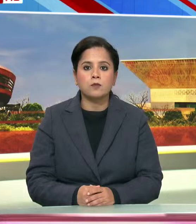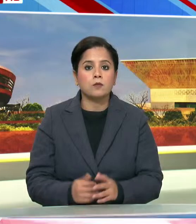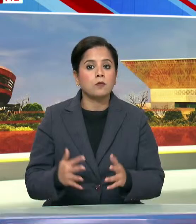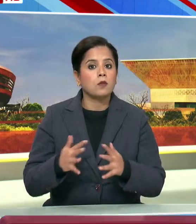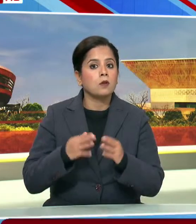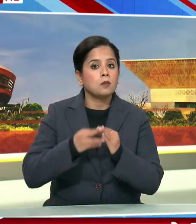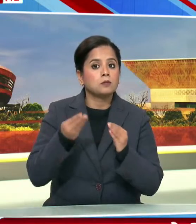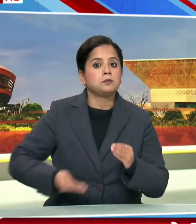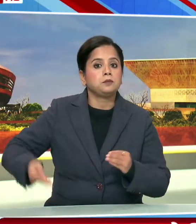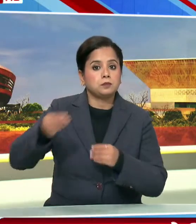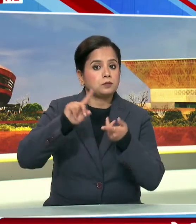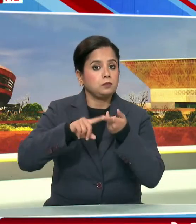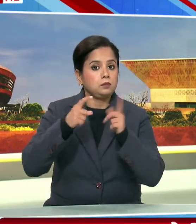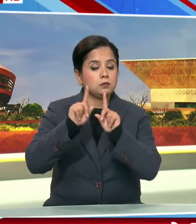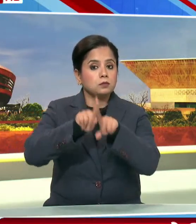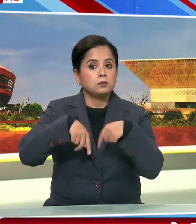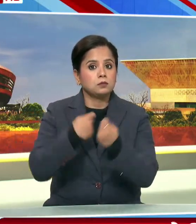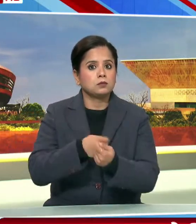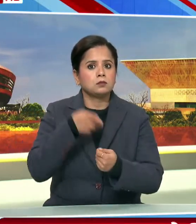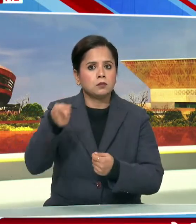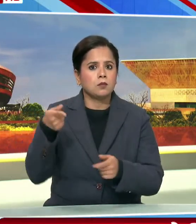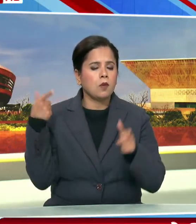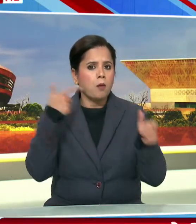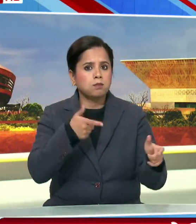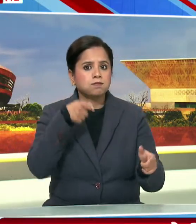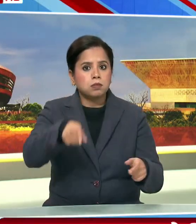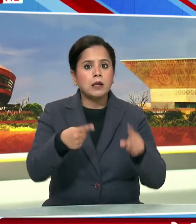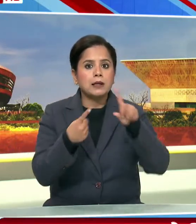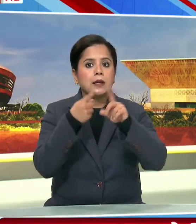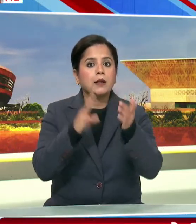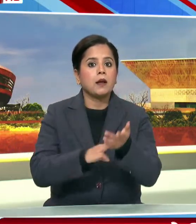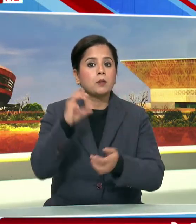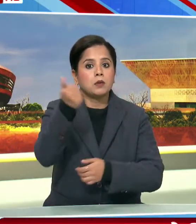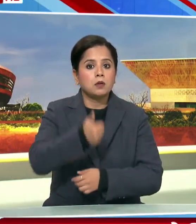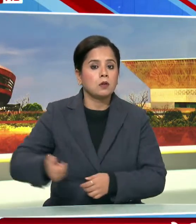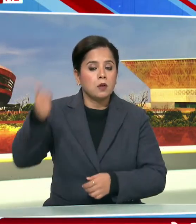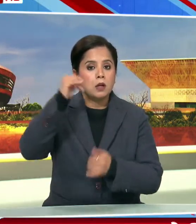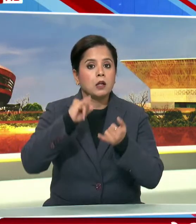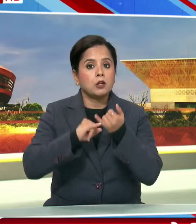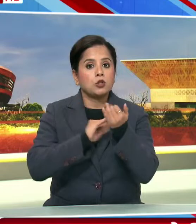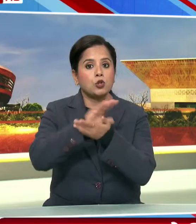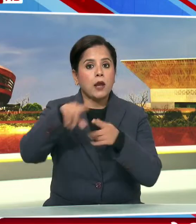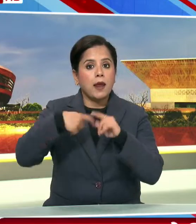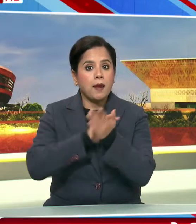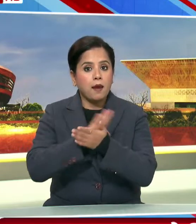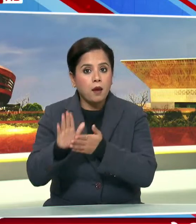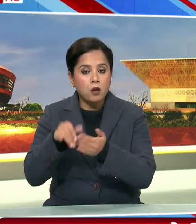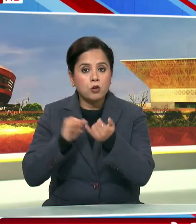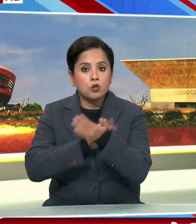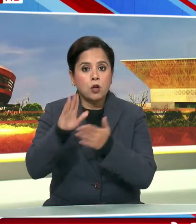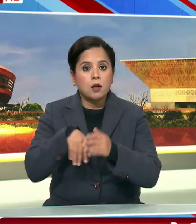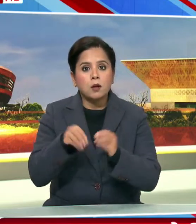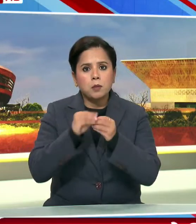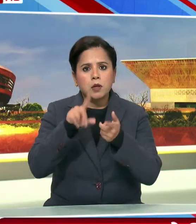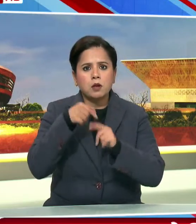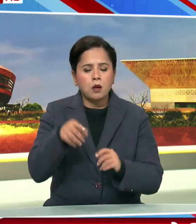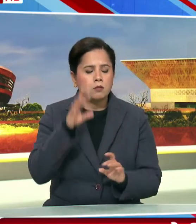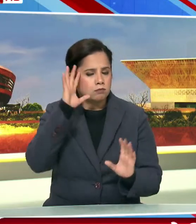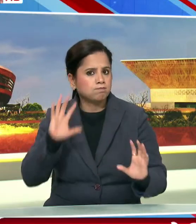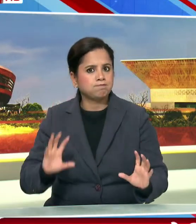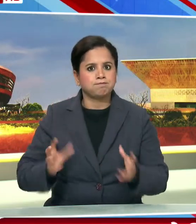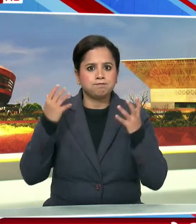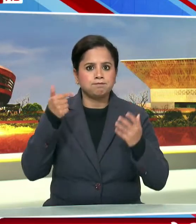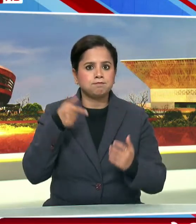पश्यमंगाल में ED टीम पर हमले के आरोपी TMC नेता शेक शाहजहां को लेकर भाजपा आकरामक